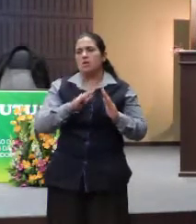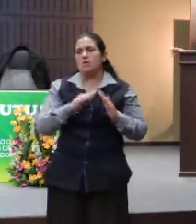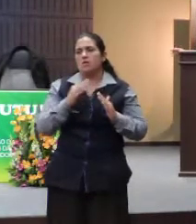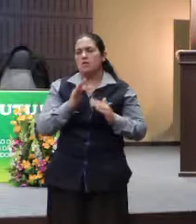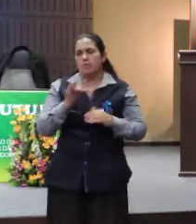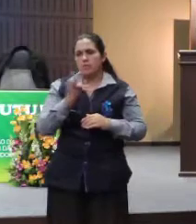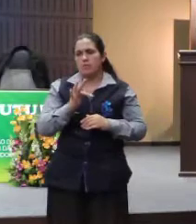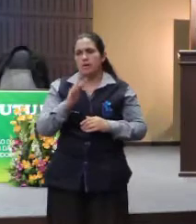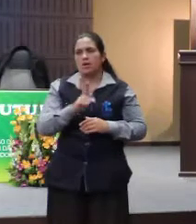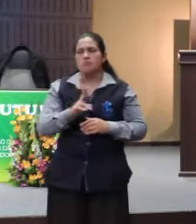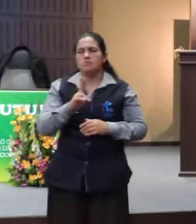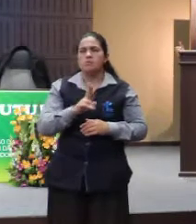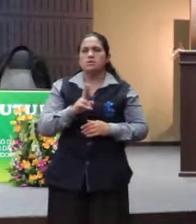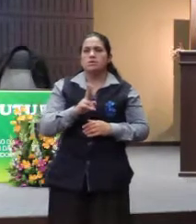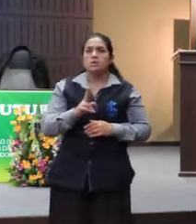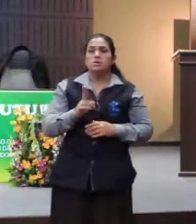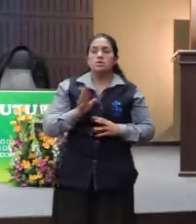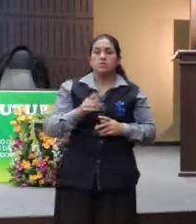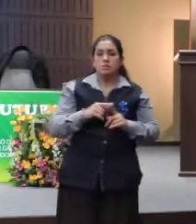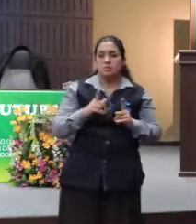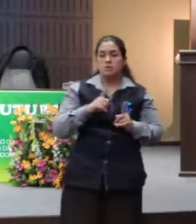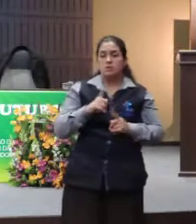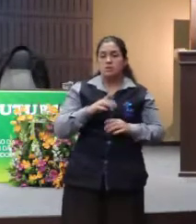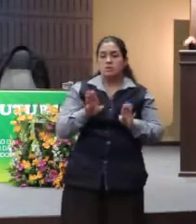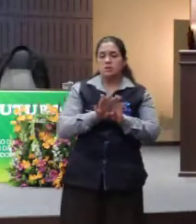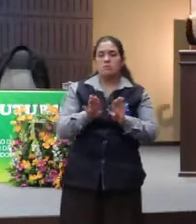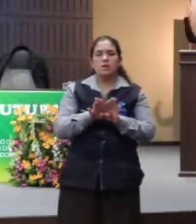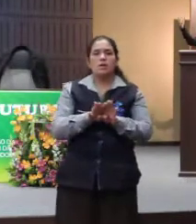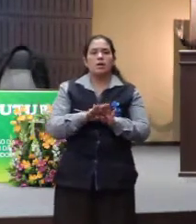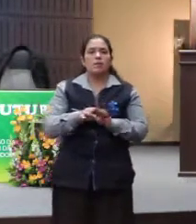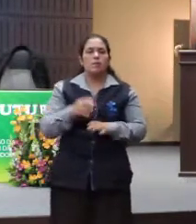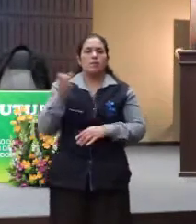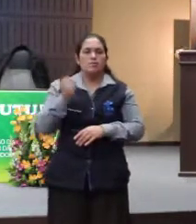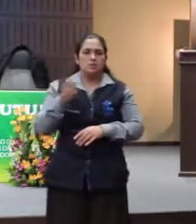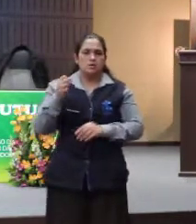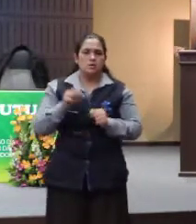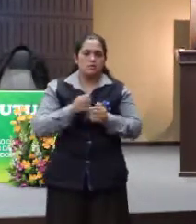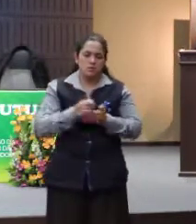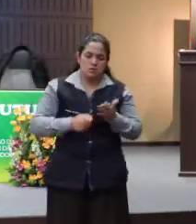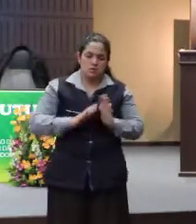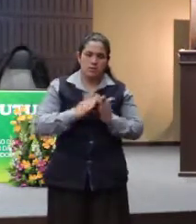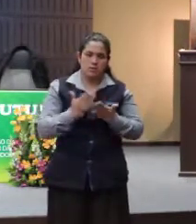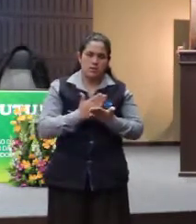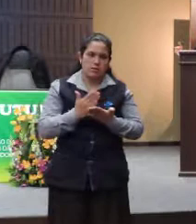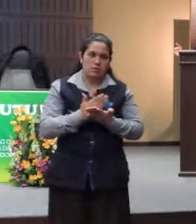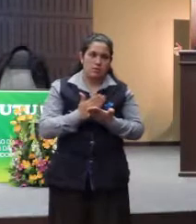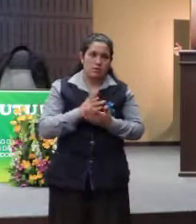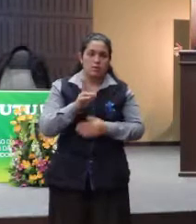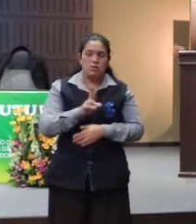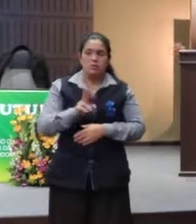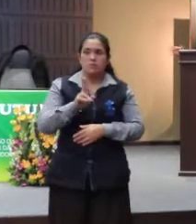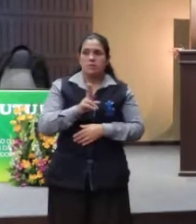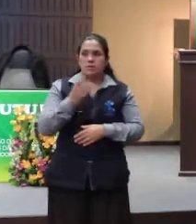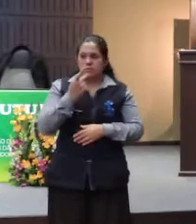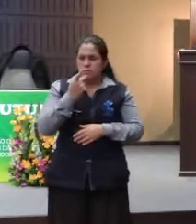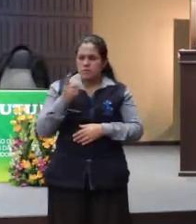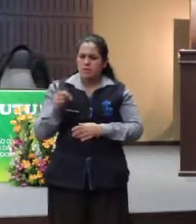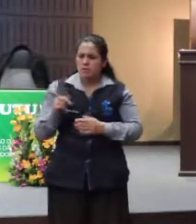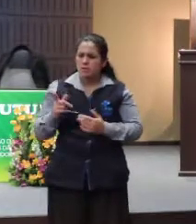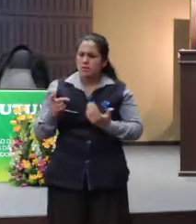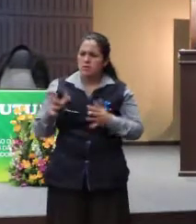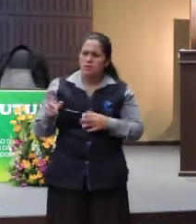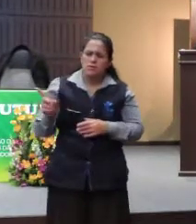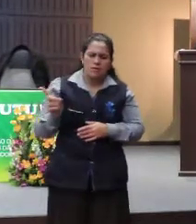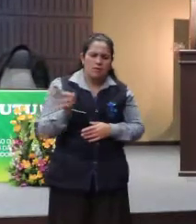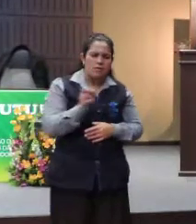Ele se aposentou há bastante tempo, mas ele fazia um trabalho voluntário, escrevia para uma revista. Enfim, um dia a universidade sugeriu para ele que ele não fosse mais